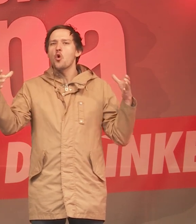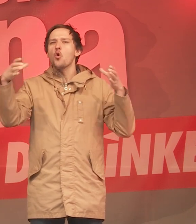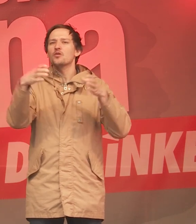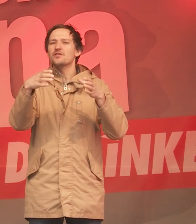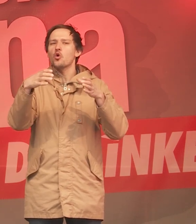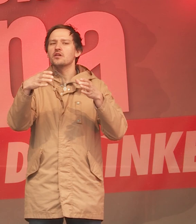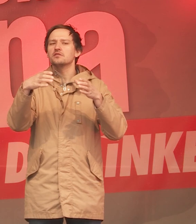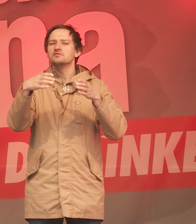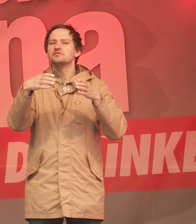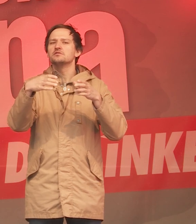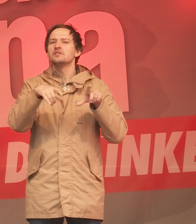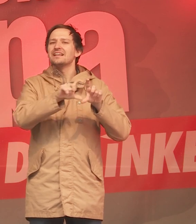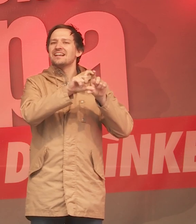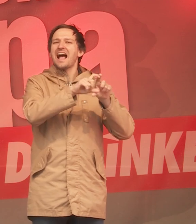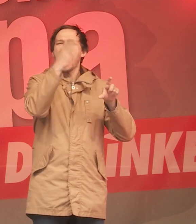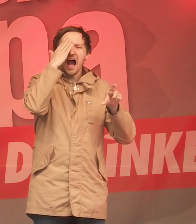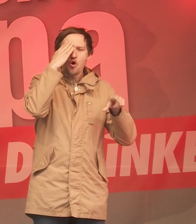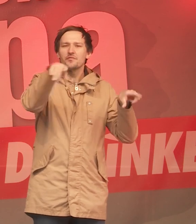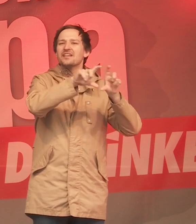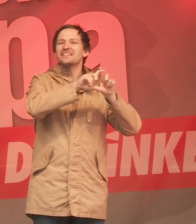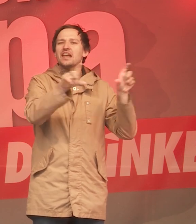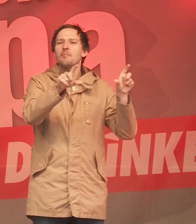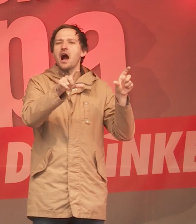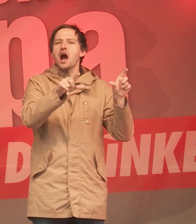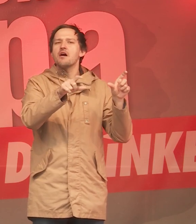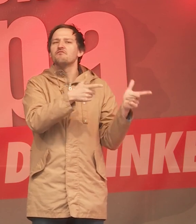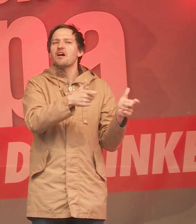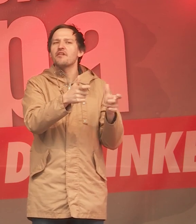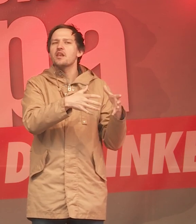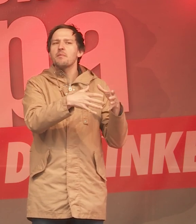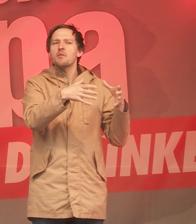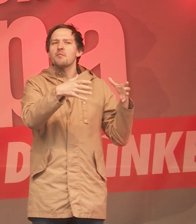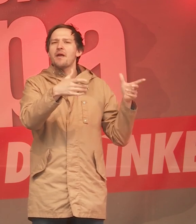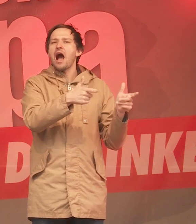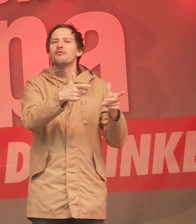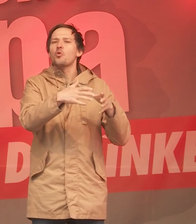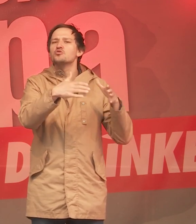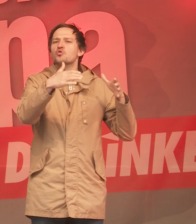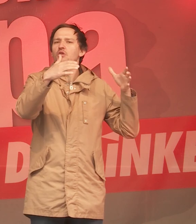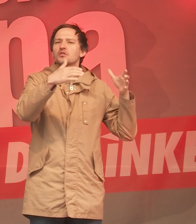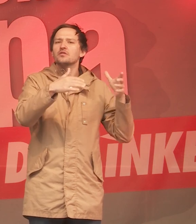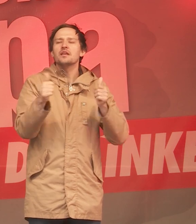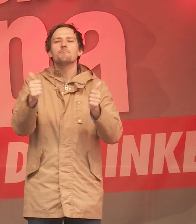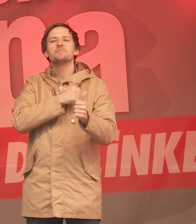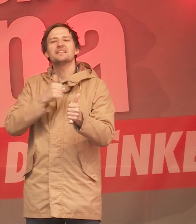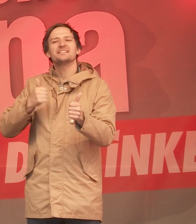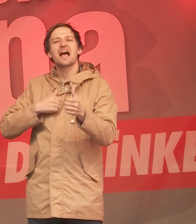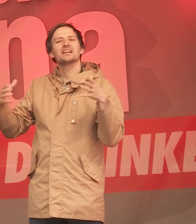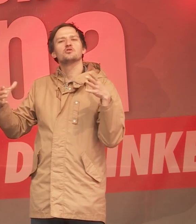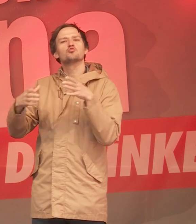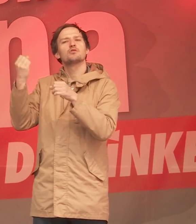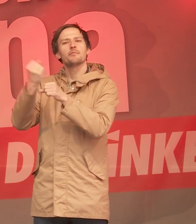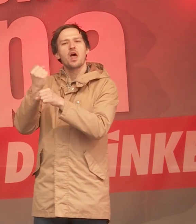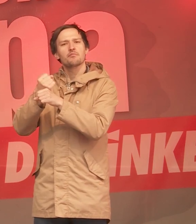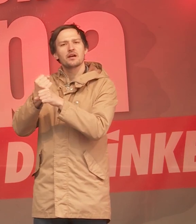Aufrüstung und militärische Zusammenarbeit zusammengehalten wird. Wir brauchen stattdessen einen